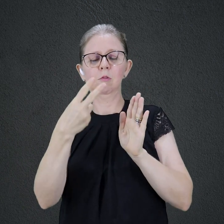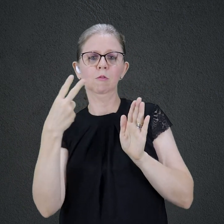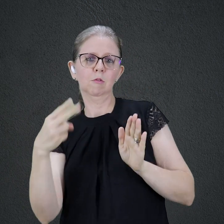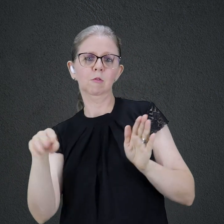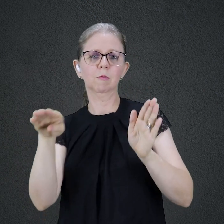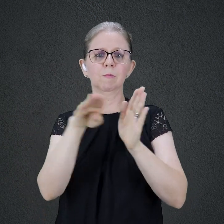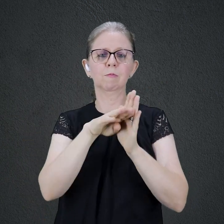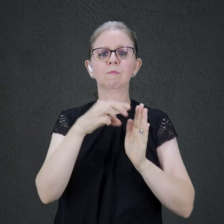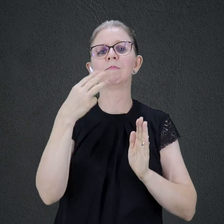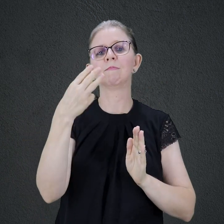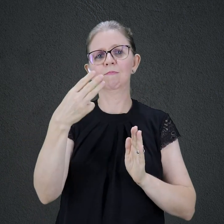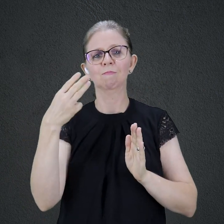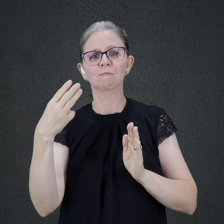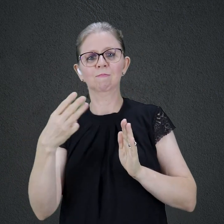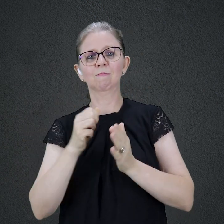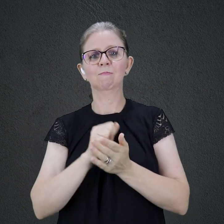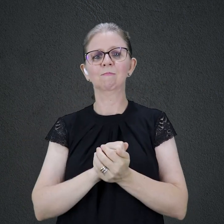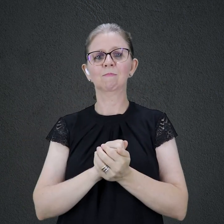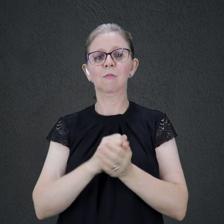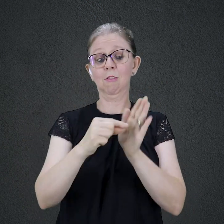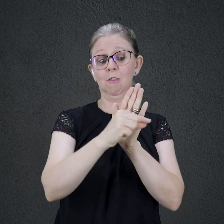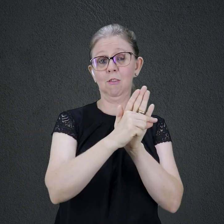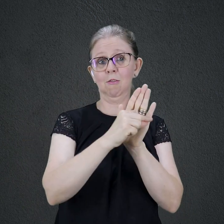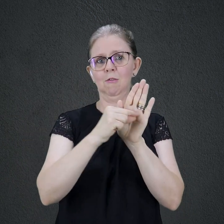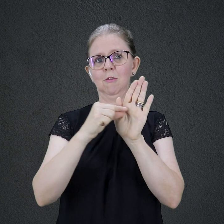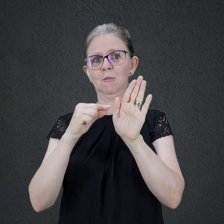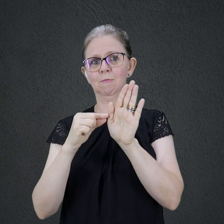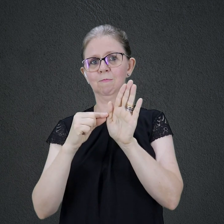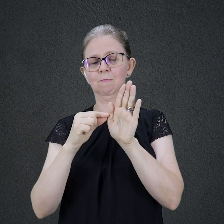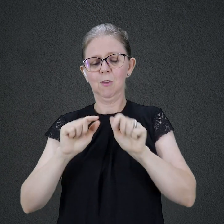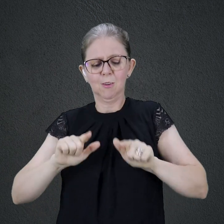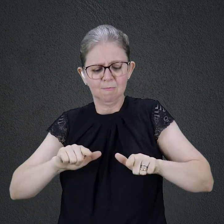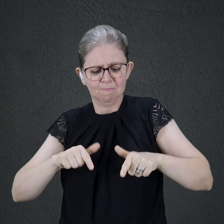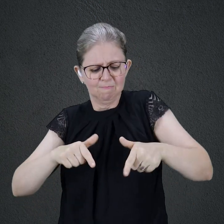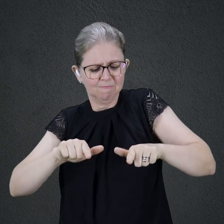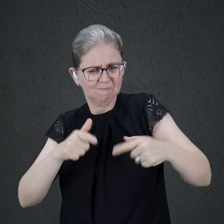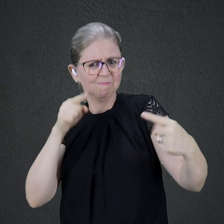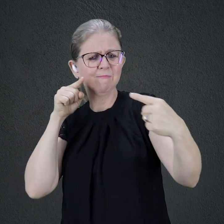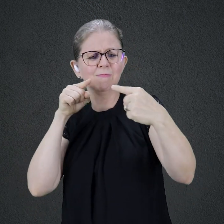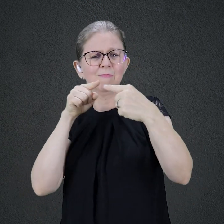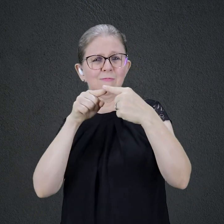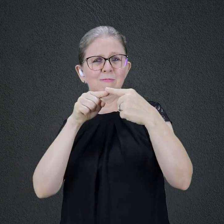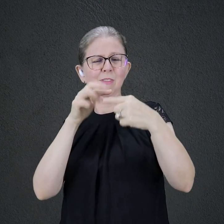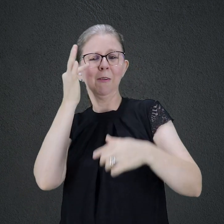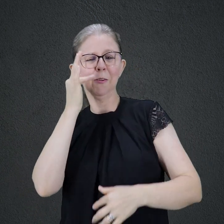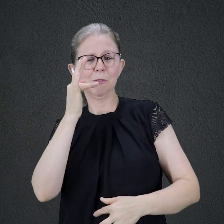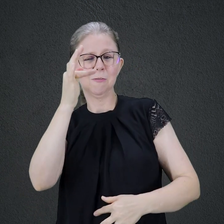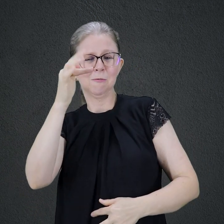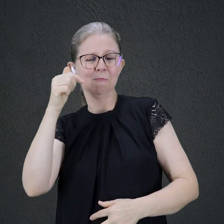Versículo chave, prossigo para o alvo a fim de ganhar o prêmio do chamado celestial de Deus em